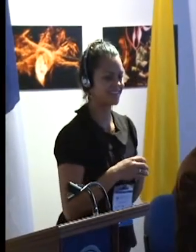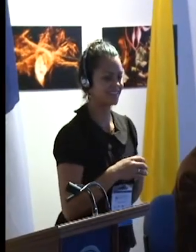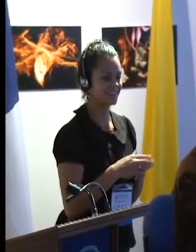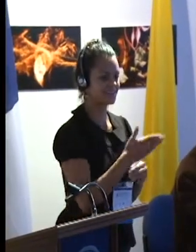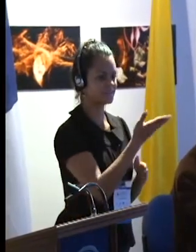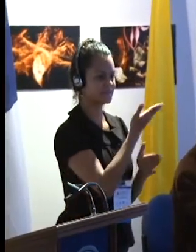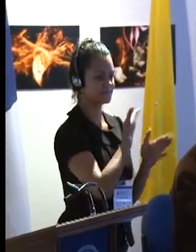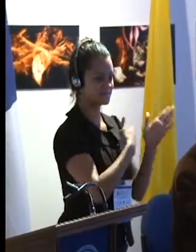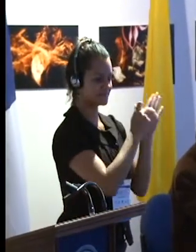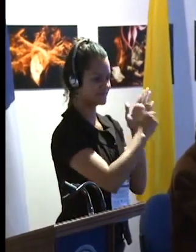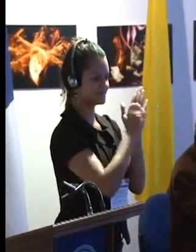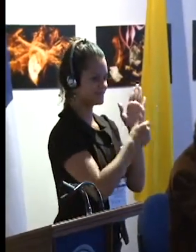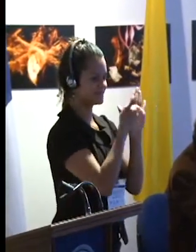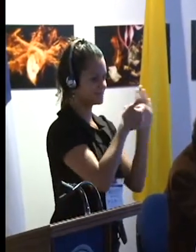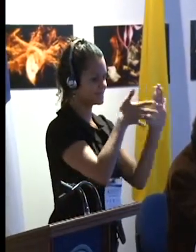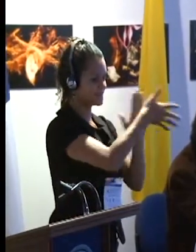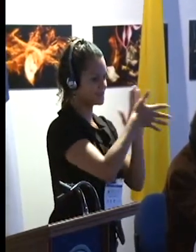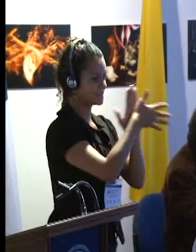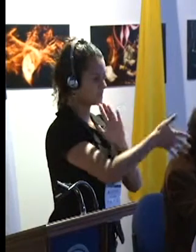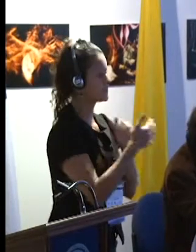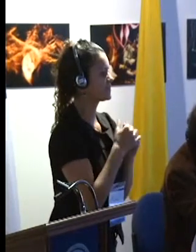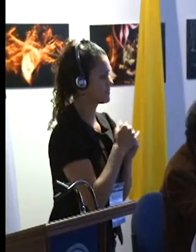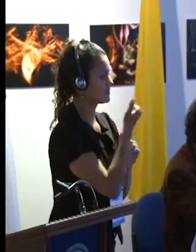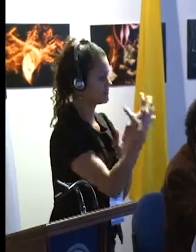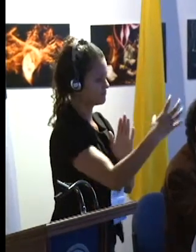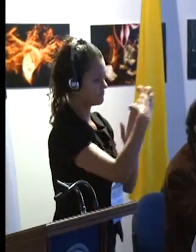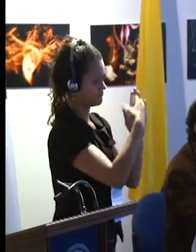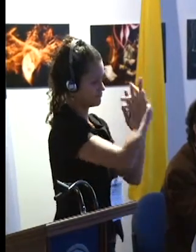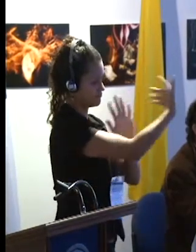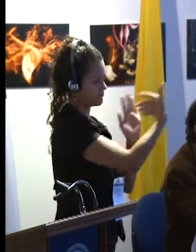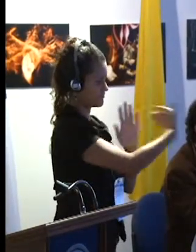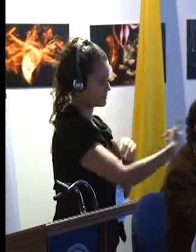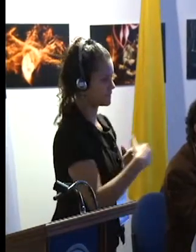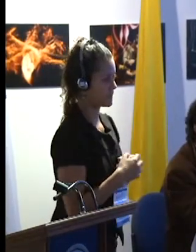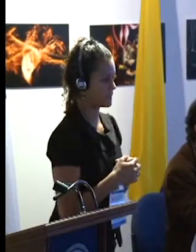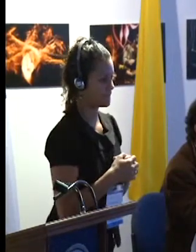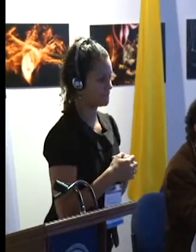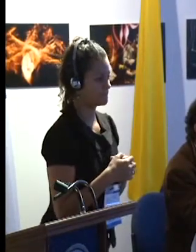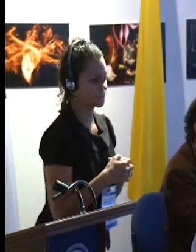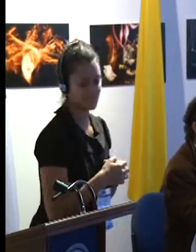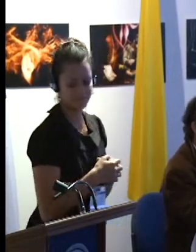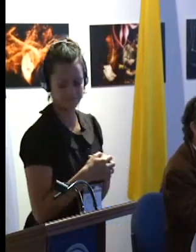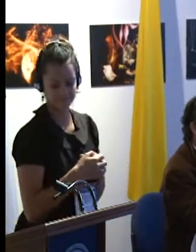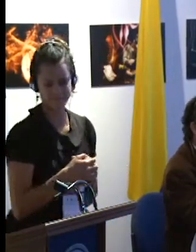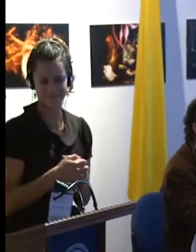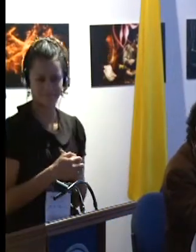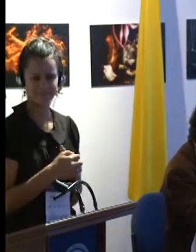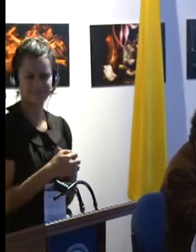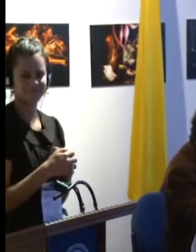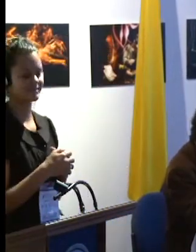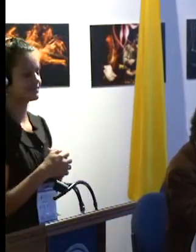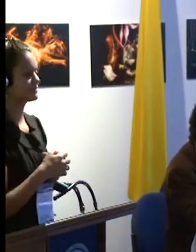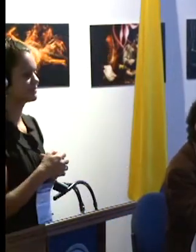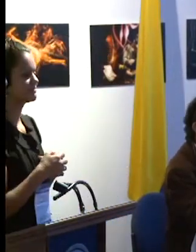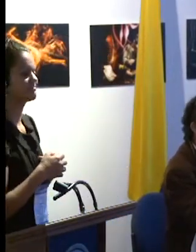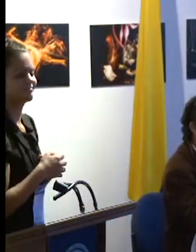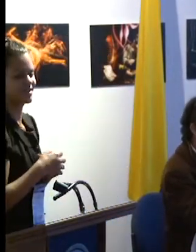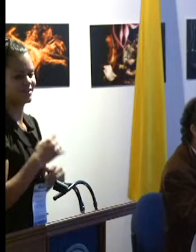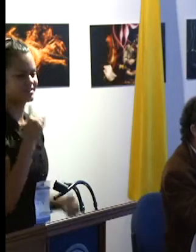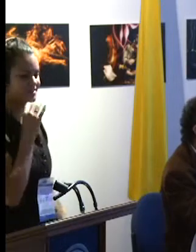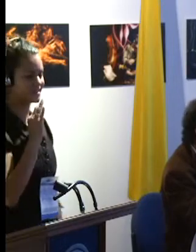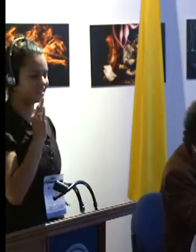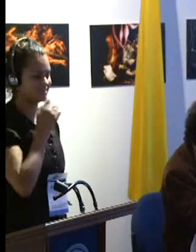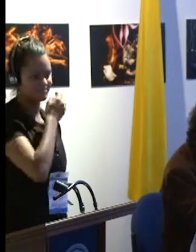que efectivamente ahora que las clases especiales no son clases de